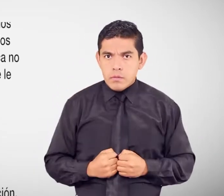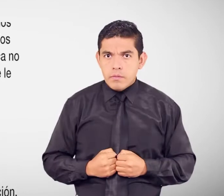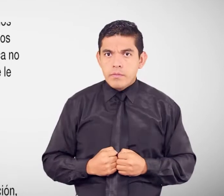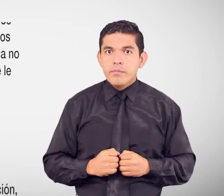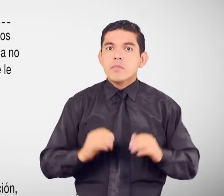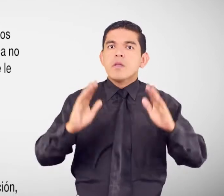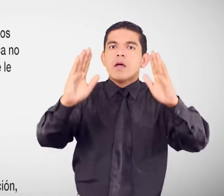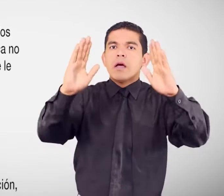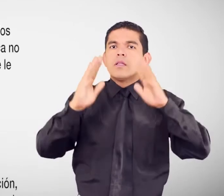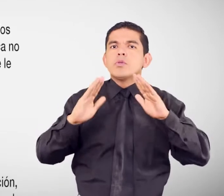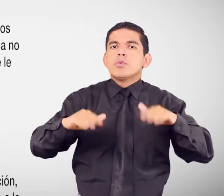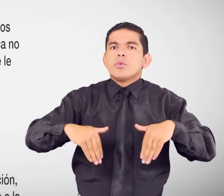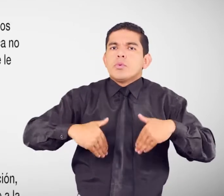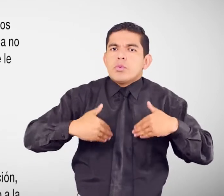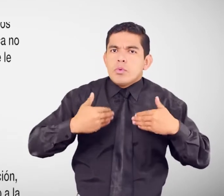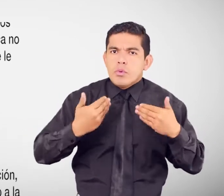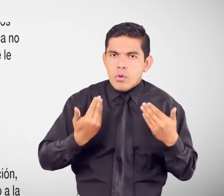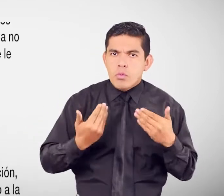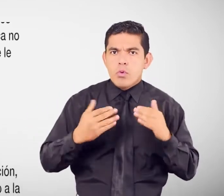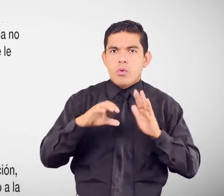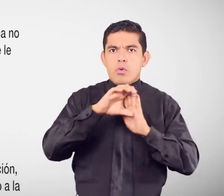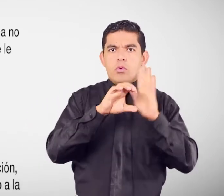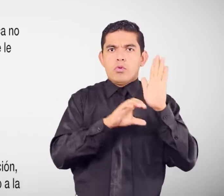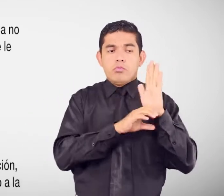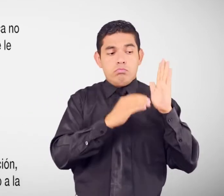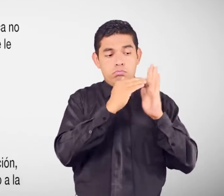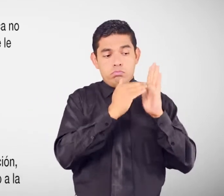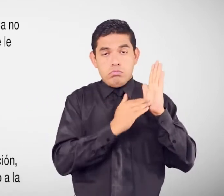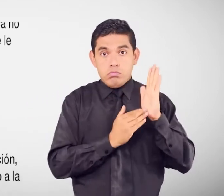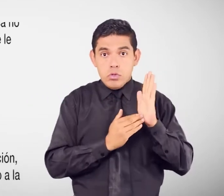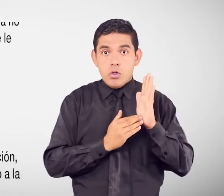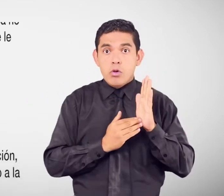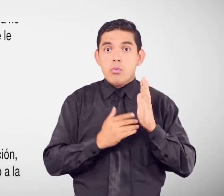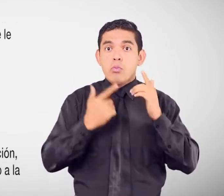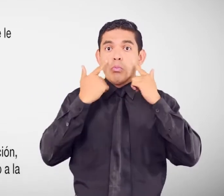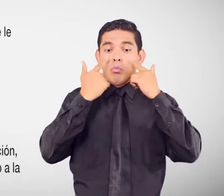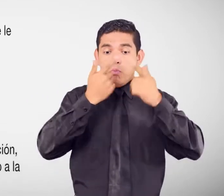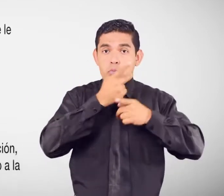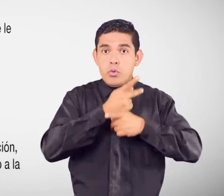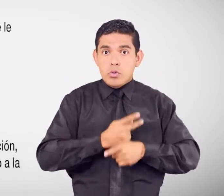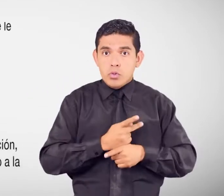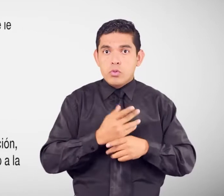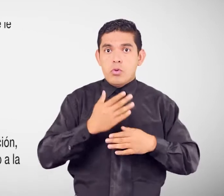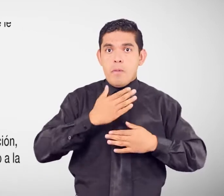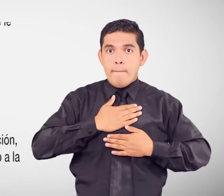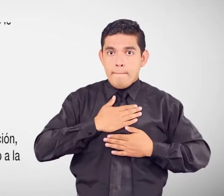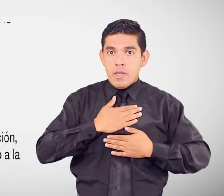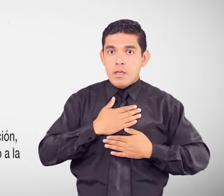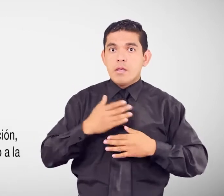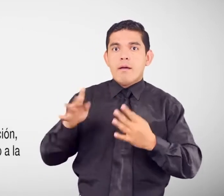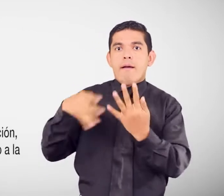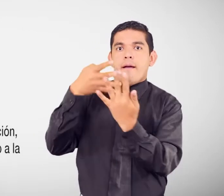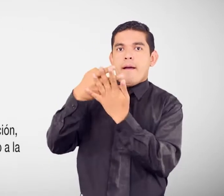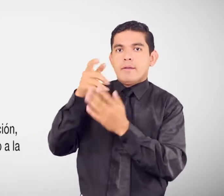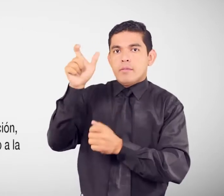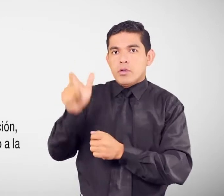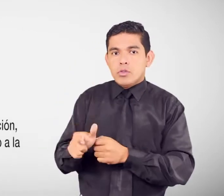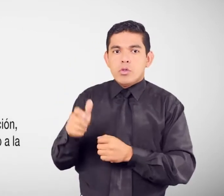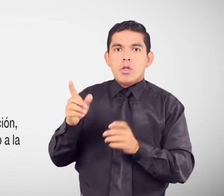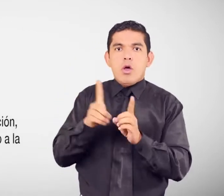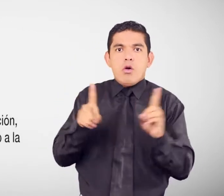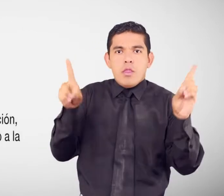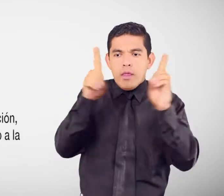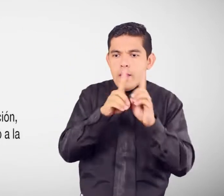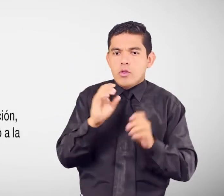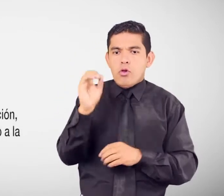asistido sobre las acciones constitucionales. Acciones de protección. AVEAS Corpus. AVEAS Data. Acceso a la